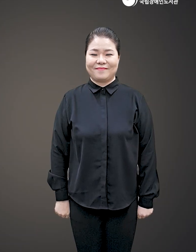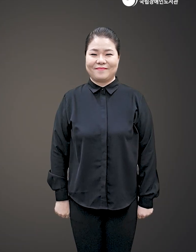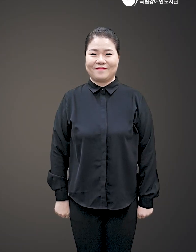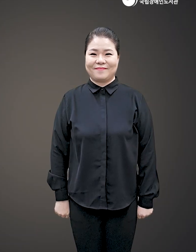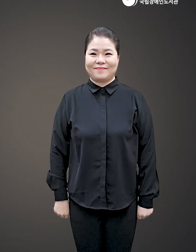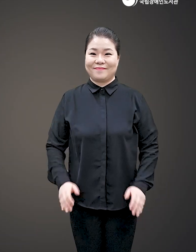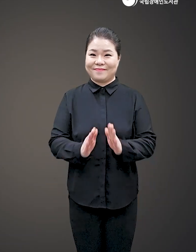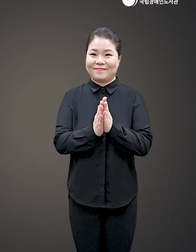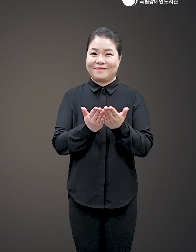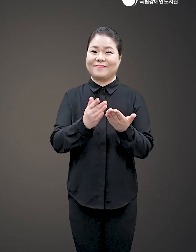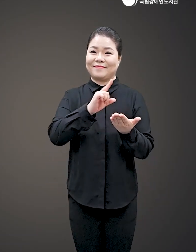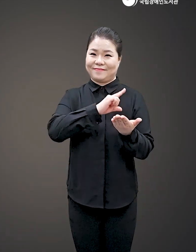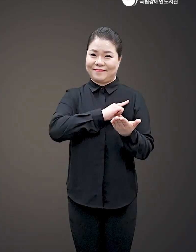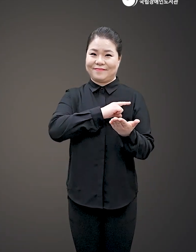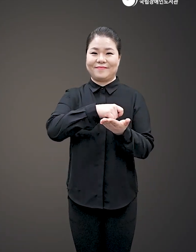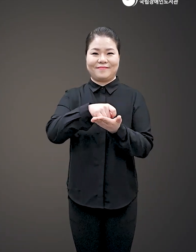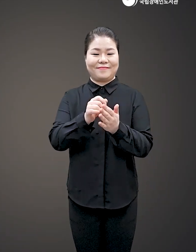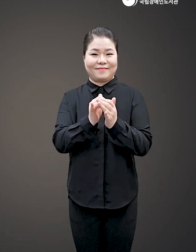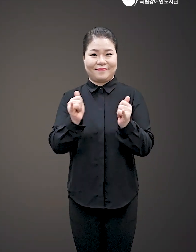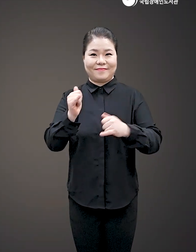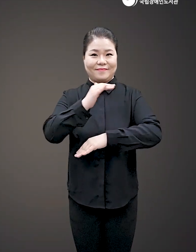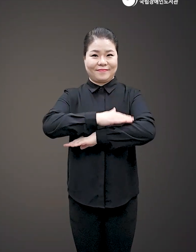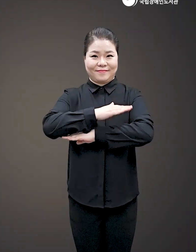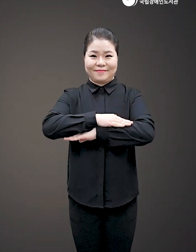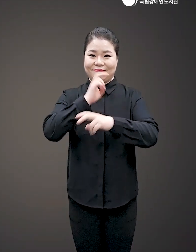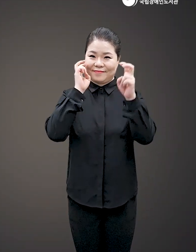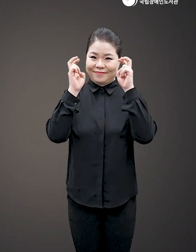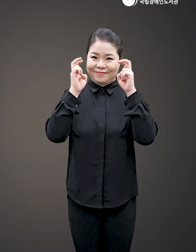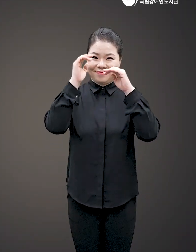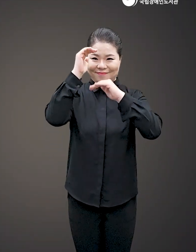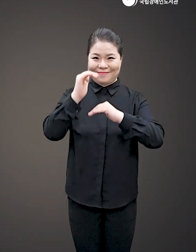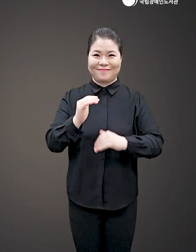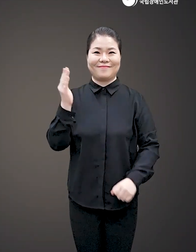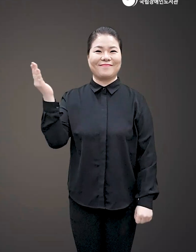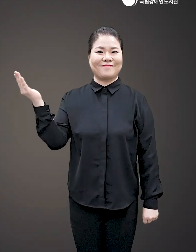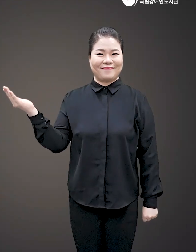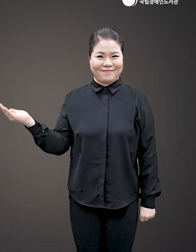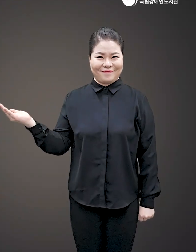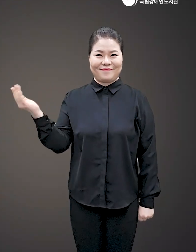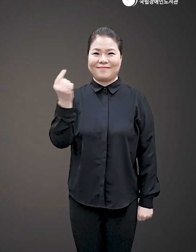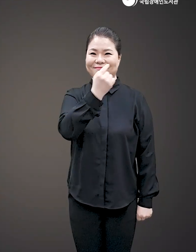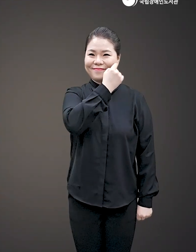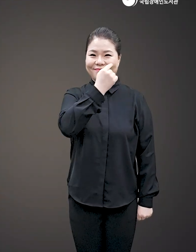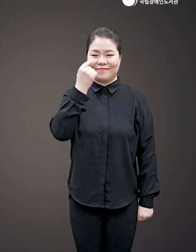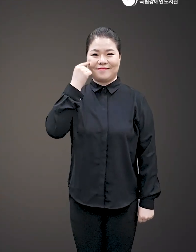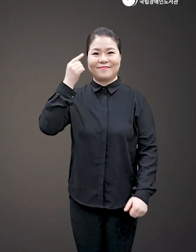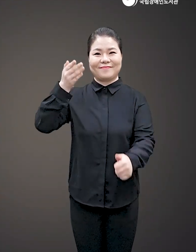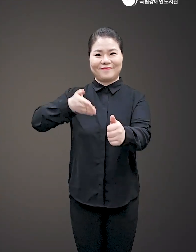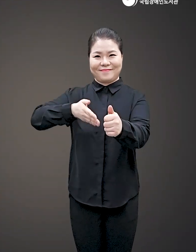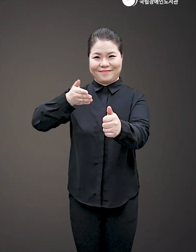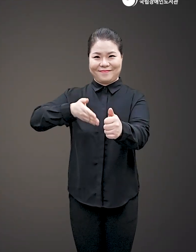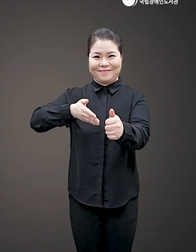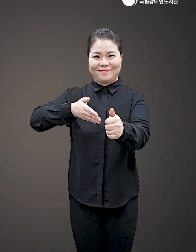도서명 그대만 모르는 비밀 하나 저자 후이